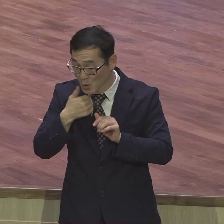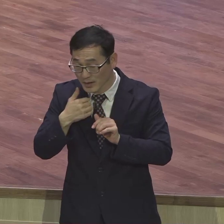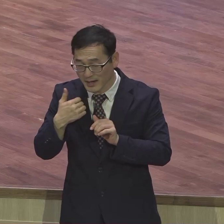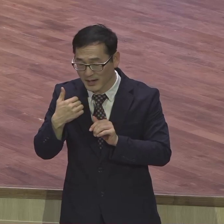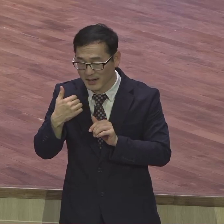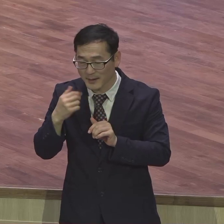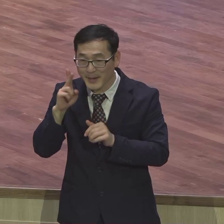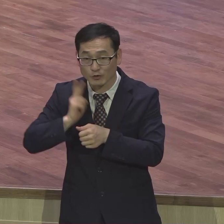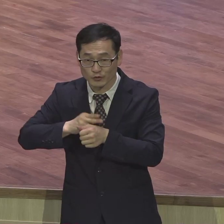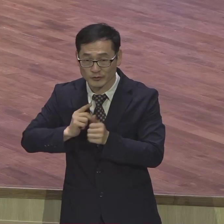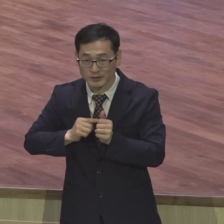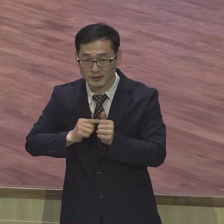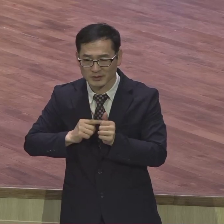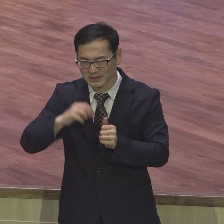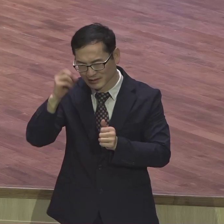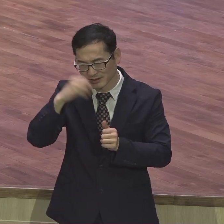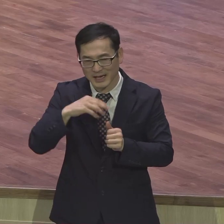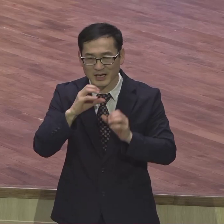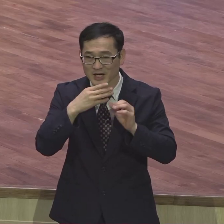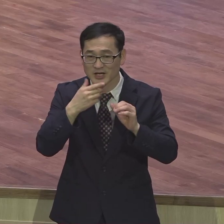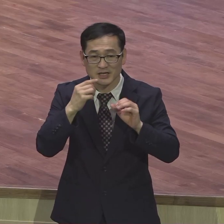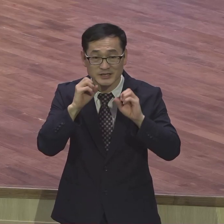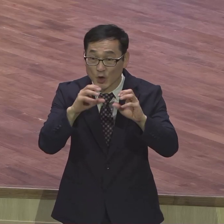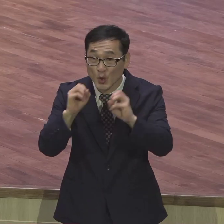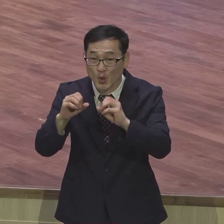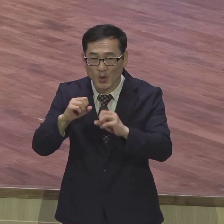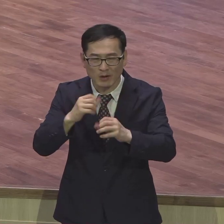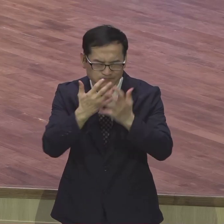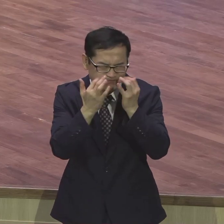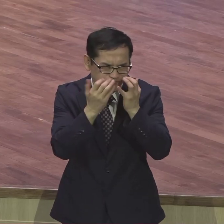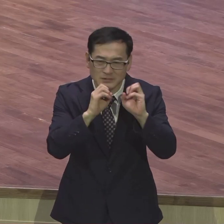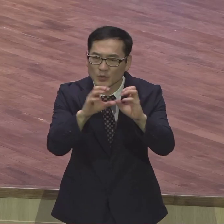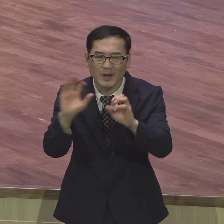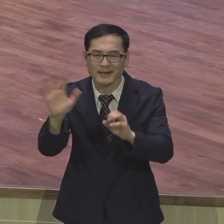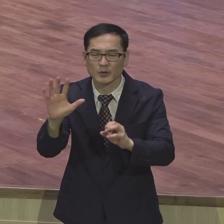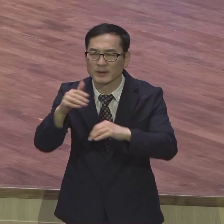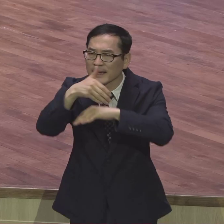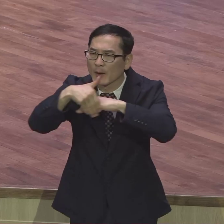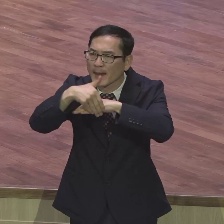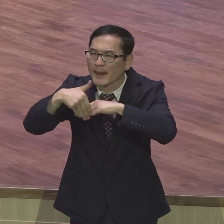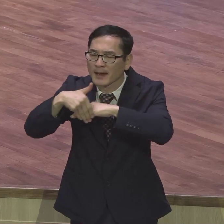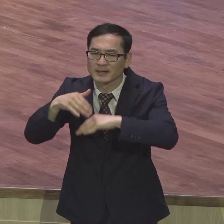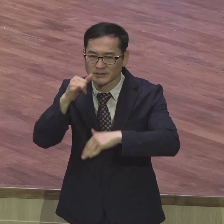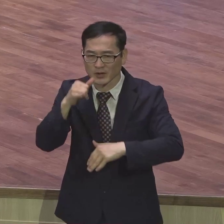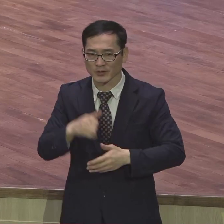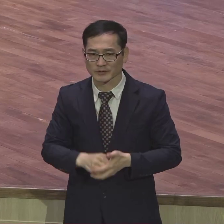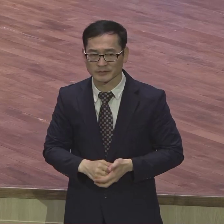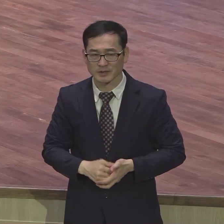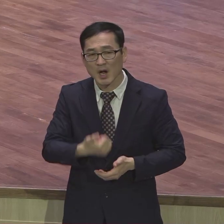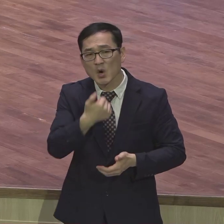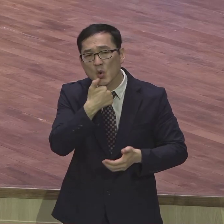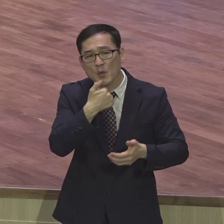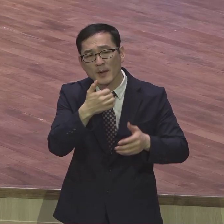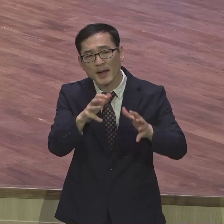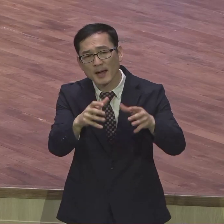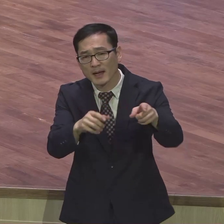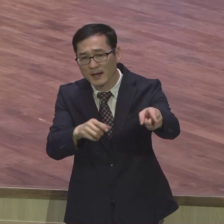것이 아니였어요 분명한 비전을 가지고 있었습니다 로마도 보아야 하리라 로마에도 적은하야